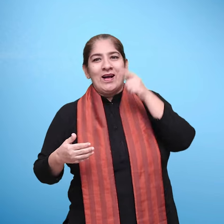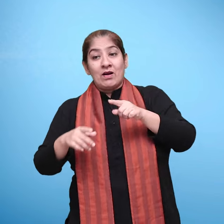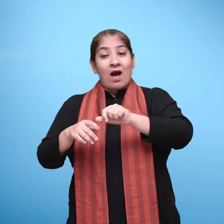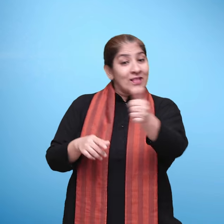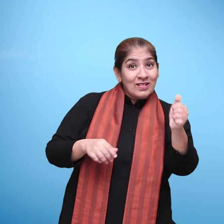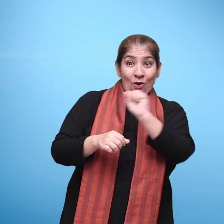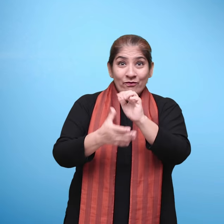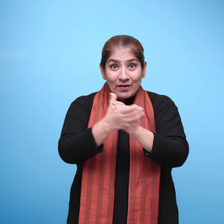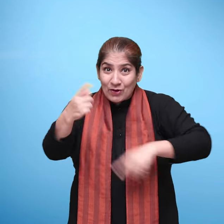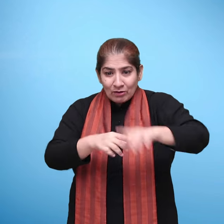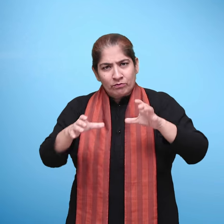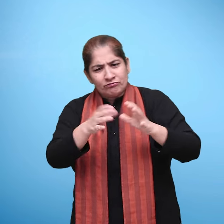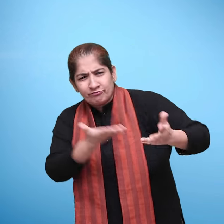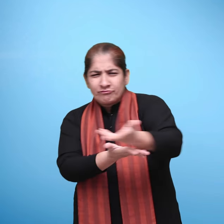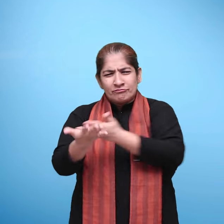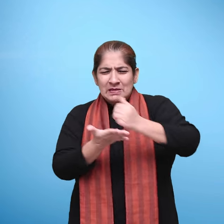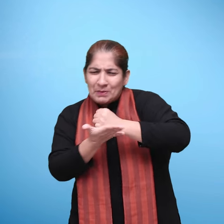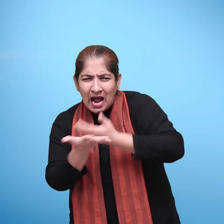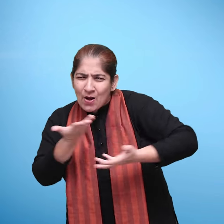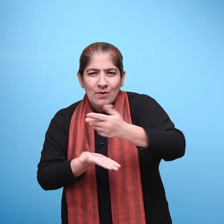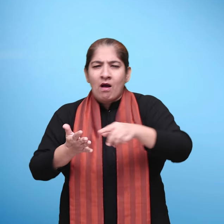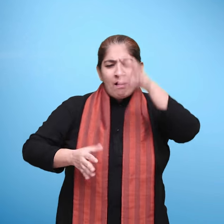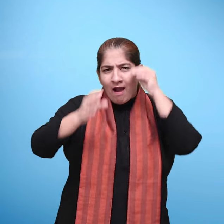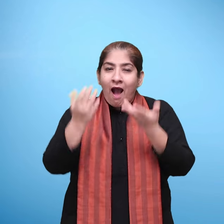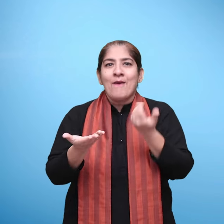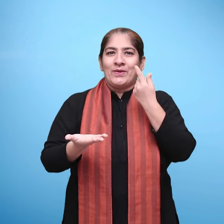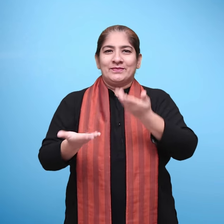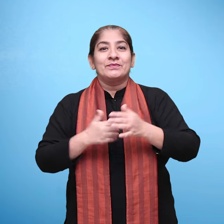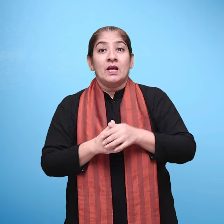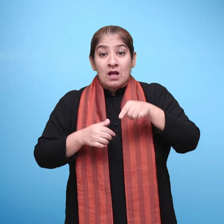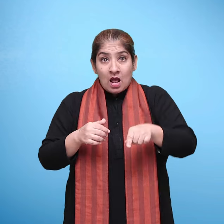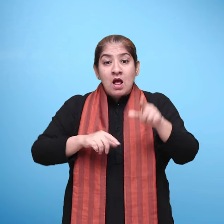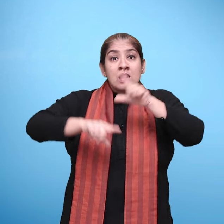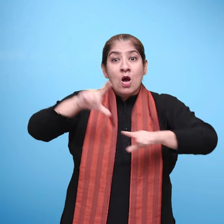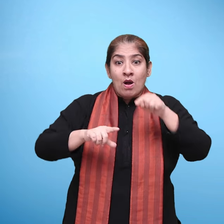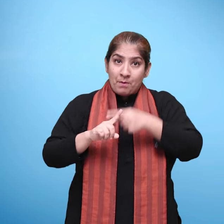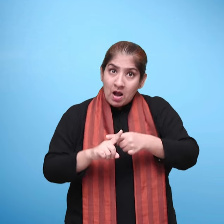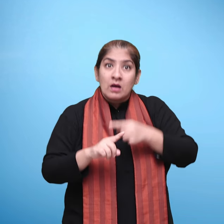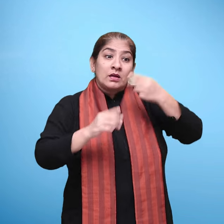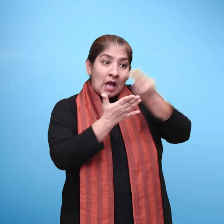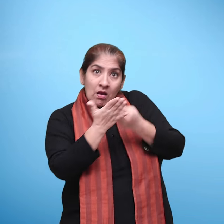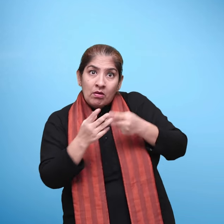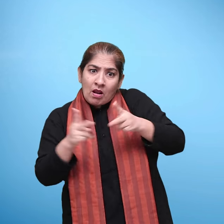भी स्पष्ट मौखिक निर्देश दे सकें। इस कार्य में कला और भाशा के एक ही करण का प्रयास किया गया